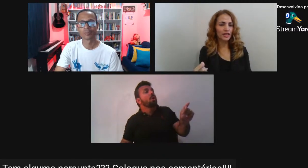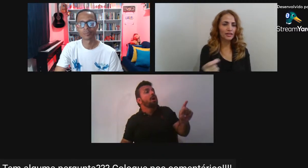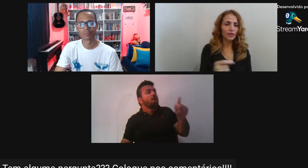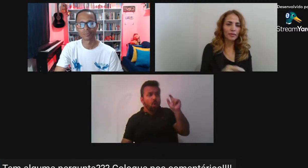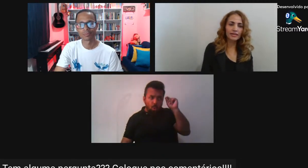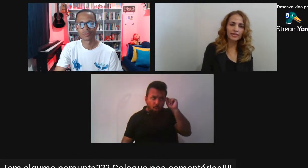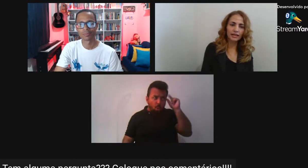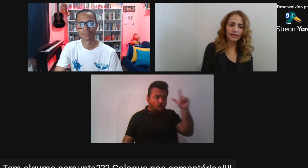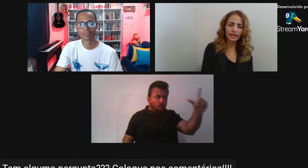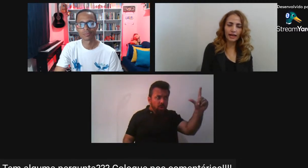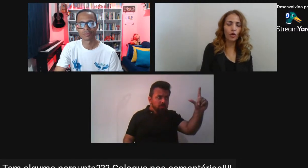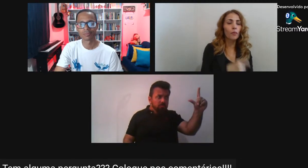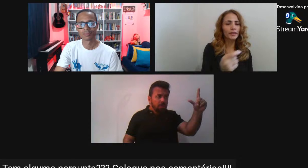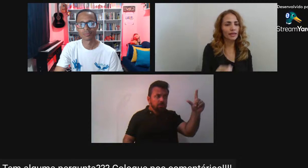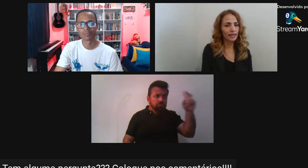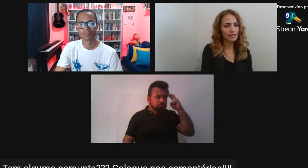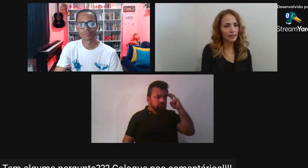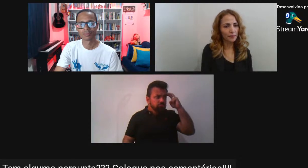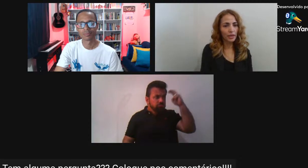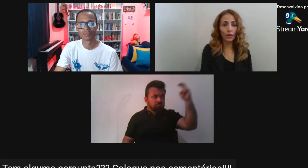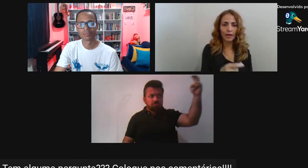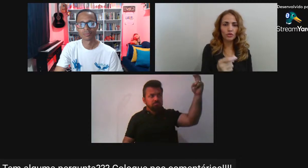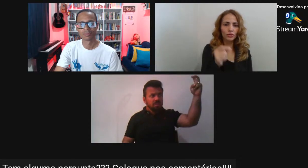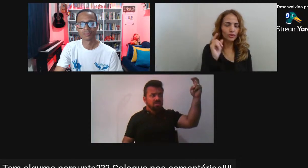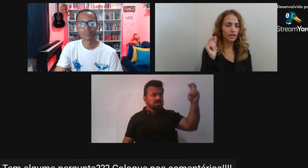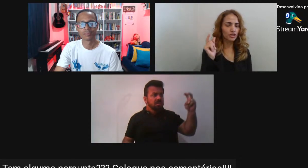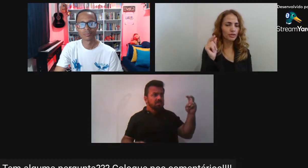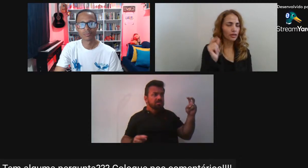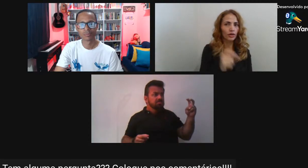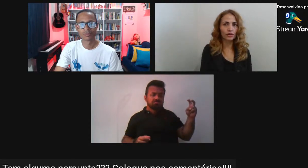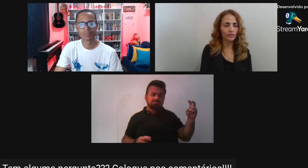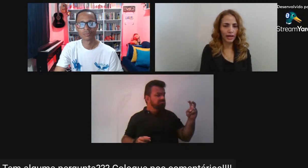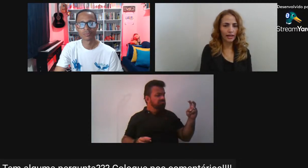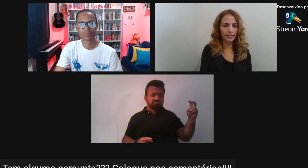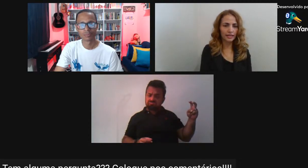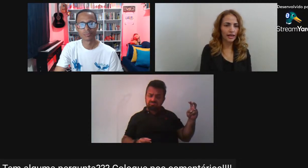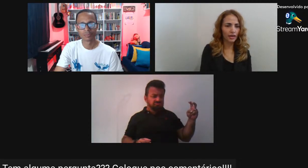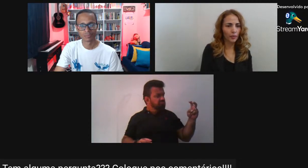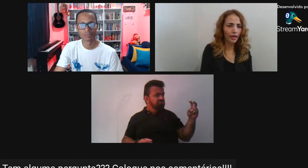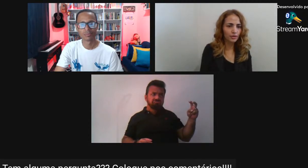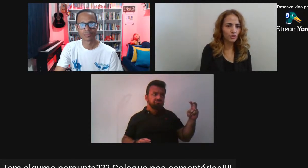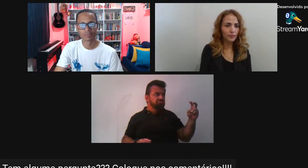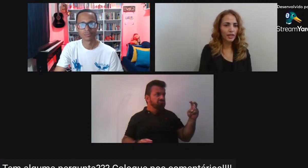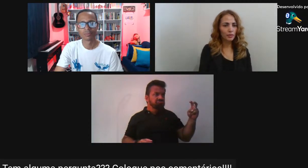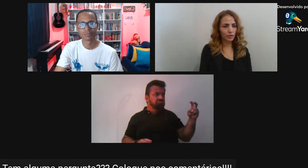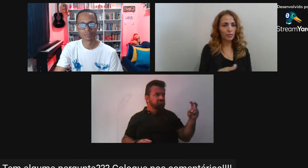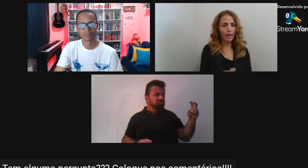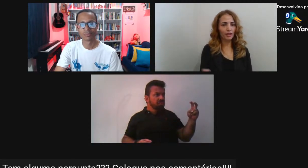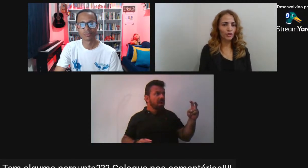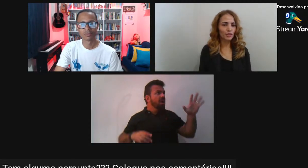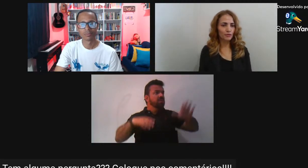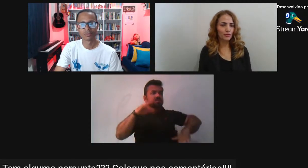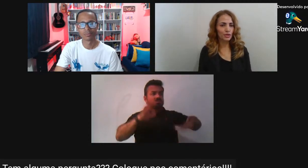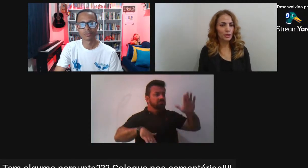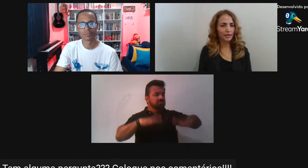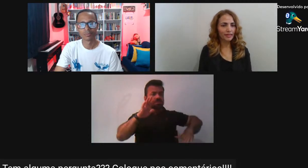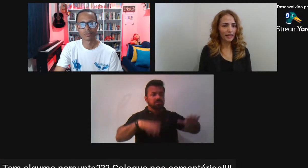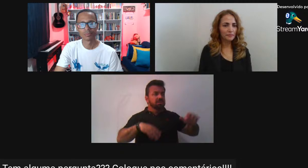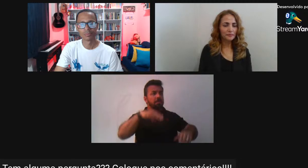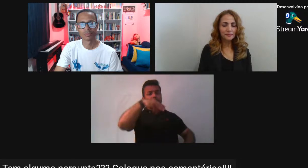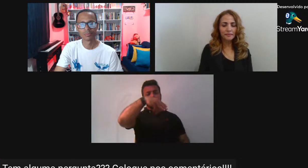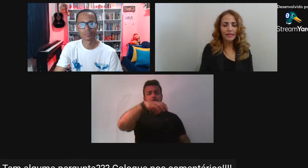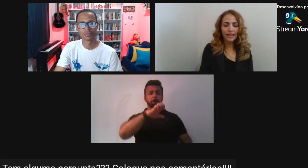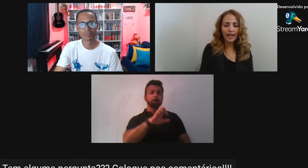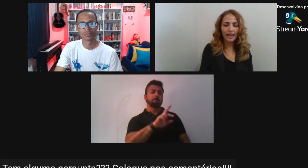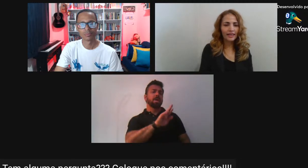mais a inteligência Não é mais a competência Não é mais o que eles Adoram falar Nesse taque ao mérito Porque mérito Essas pessoas também